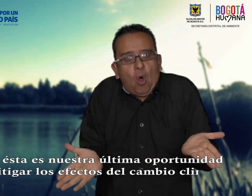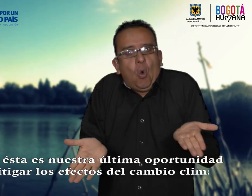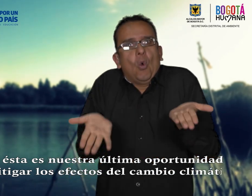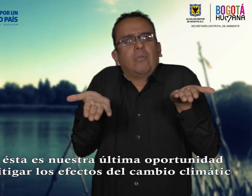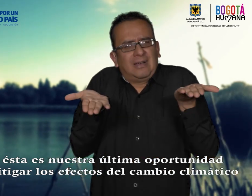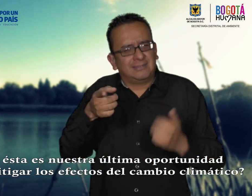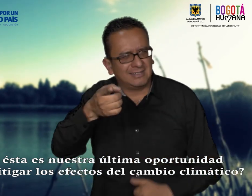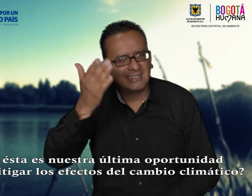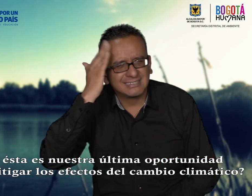climático?